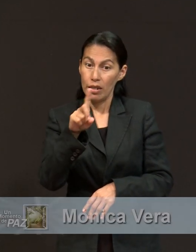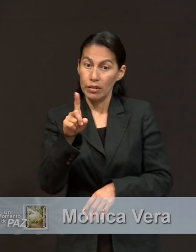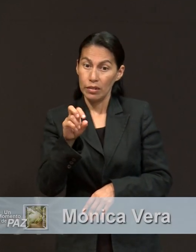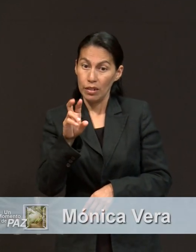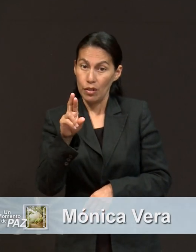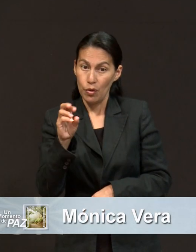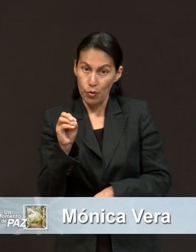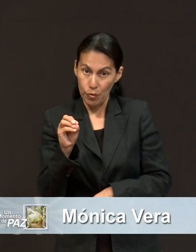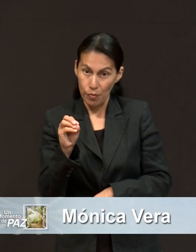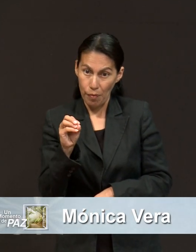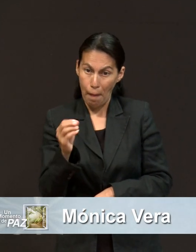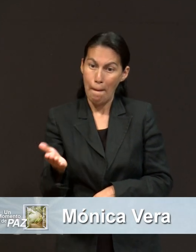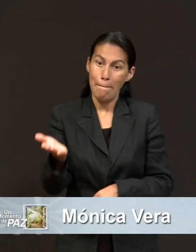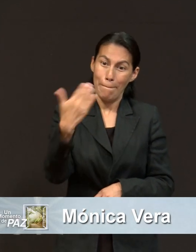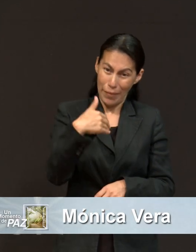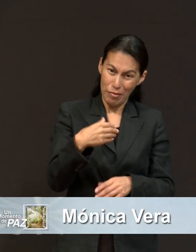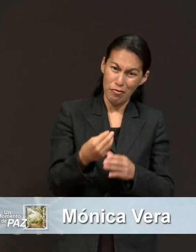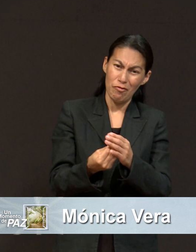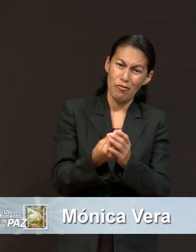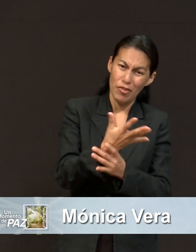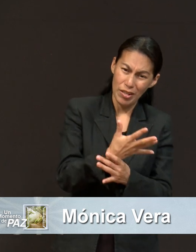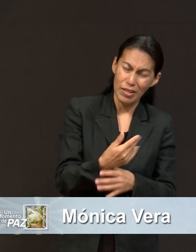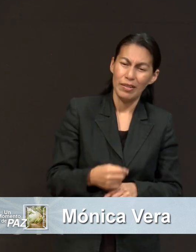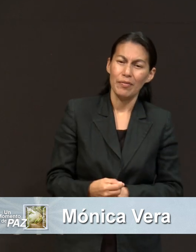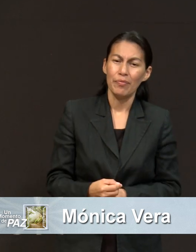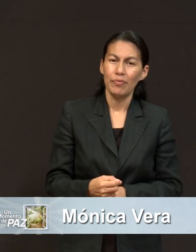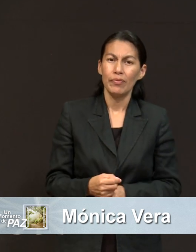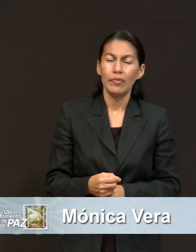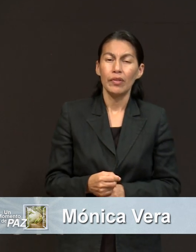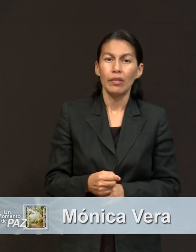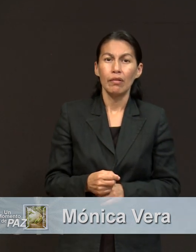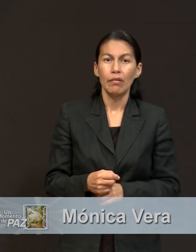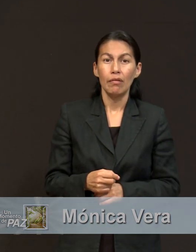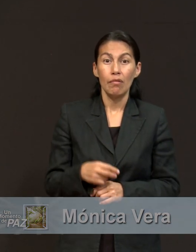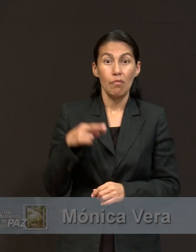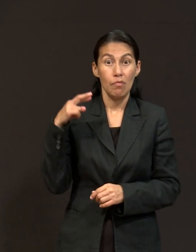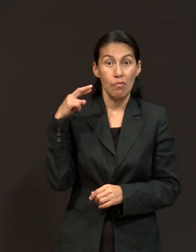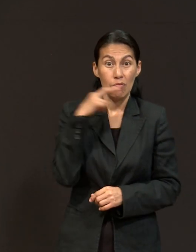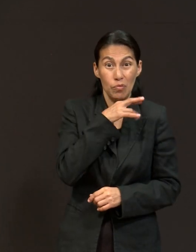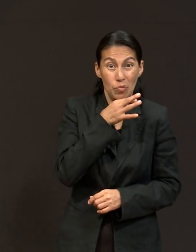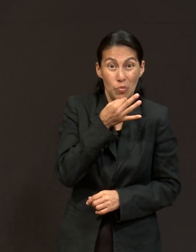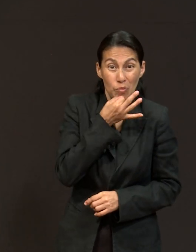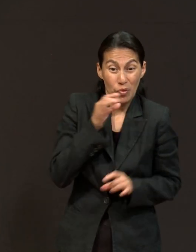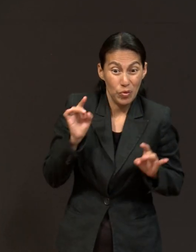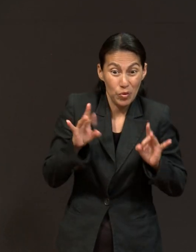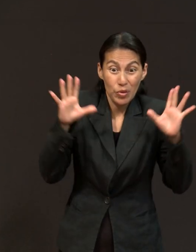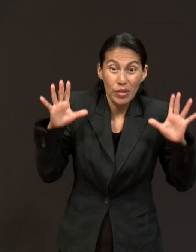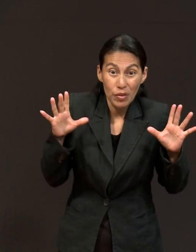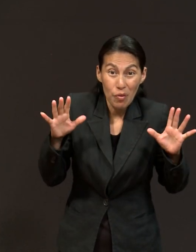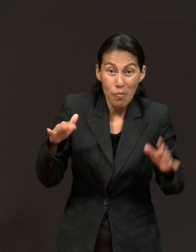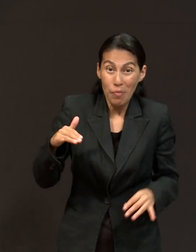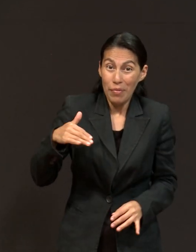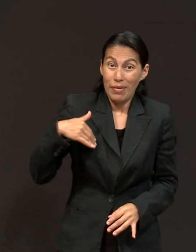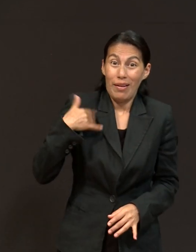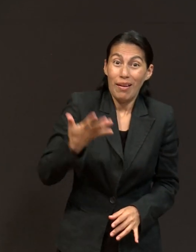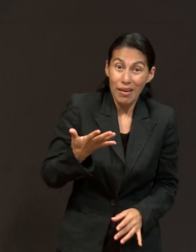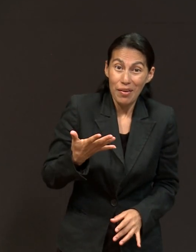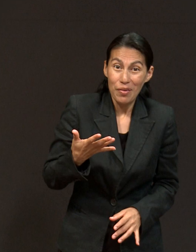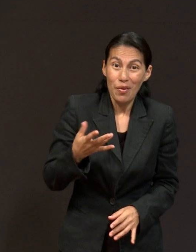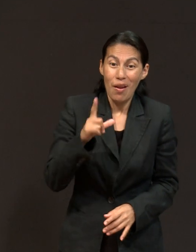Lázaro, gritó Jesús, ven fuera. Y entonces se hizo el milagro de la